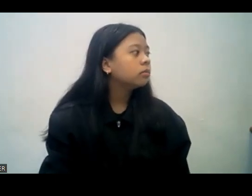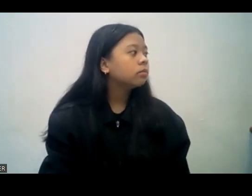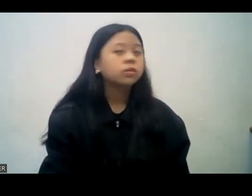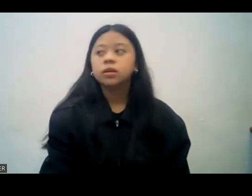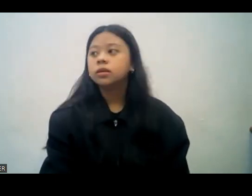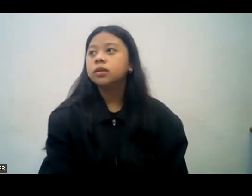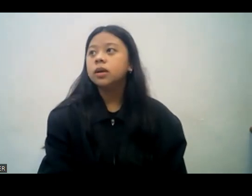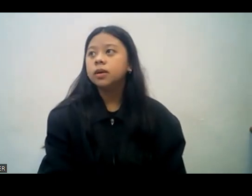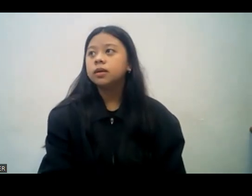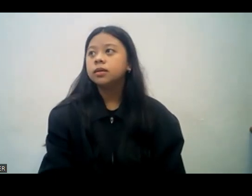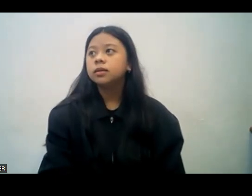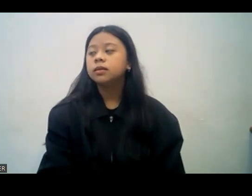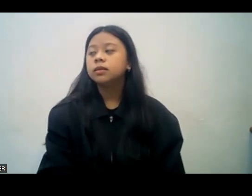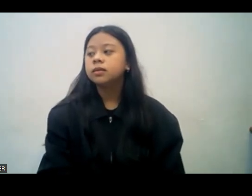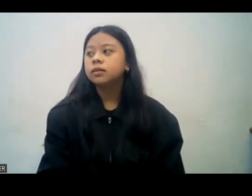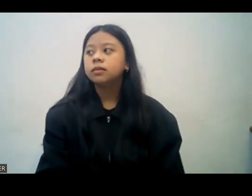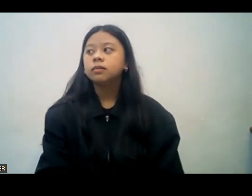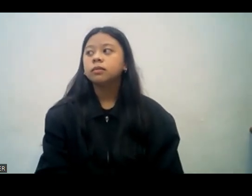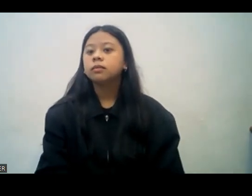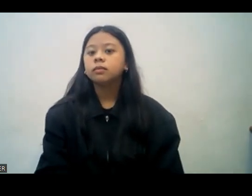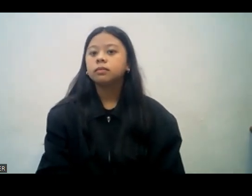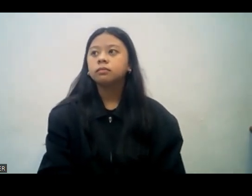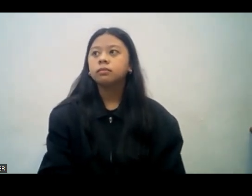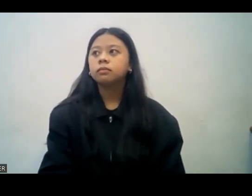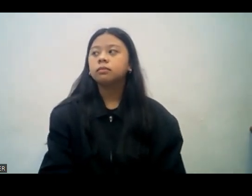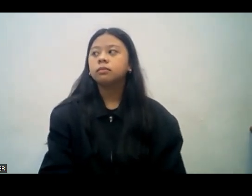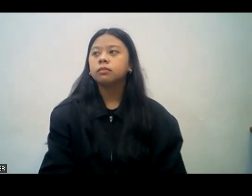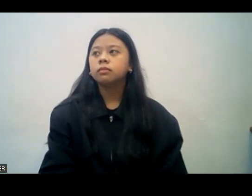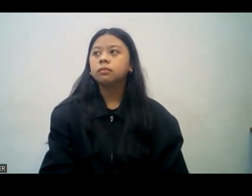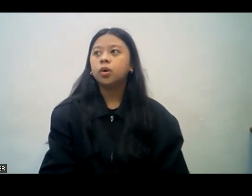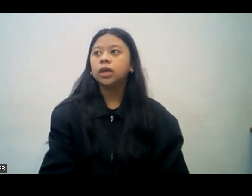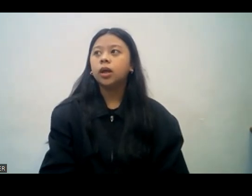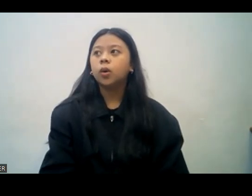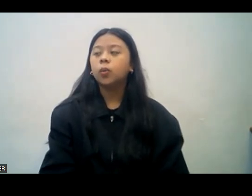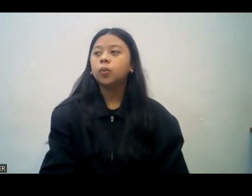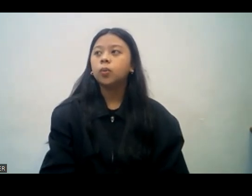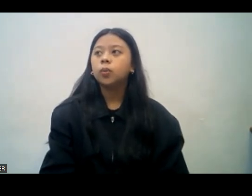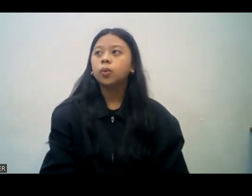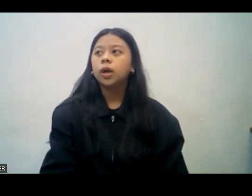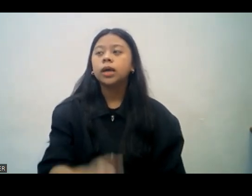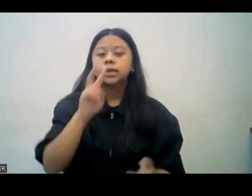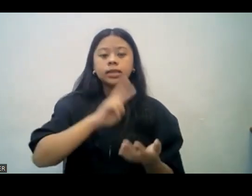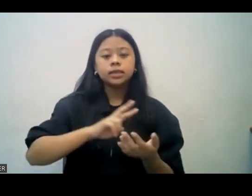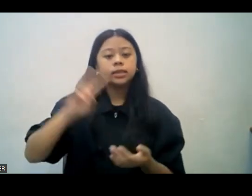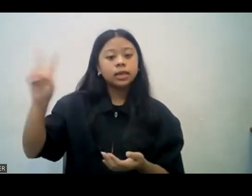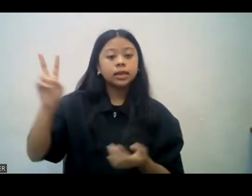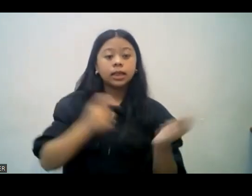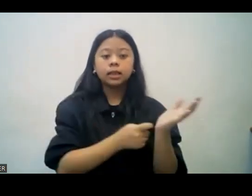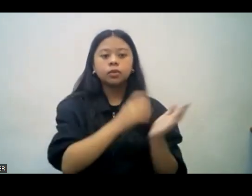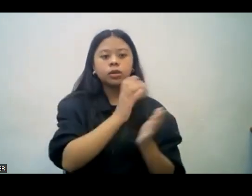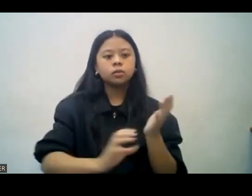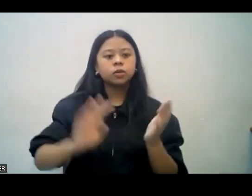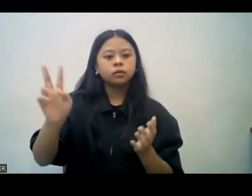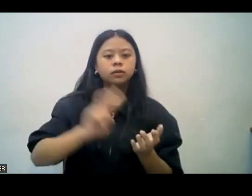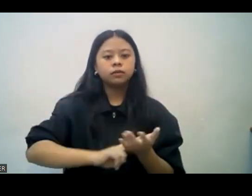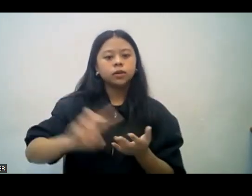Here, I have a slide. 2 Timothy, chapter 4, verse 1 and 2. Pasayin